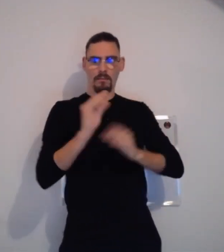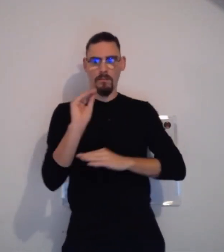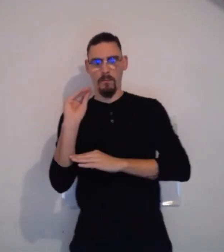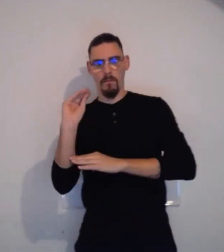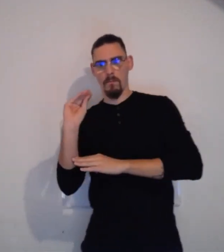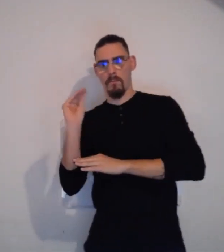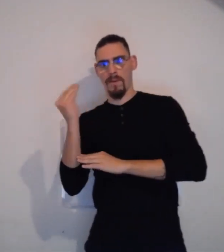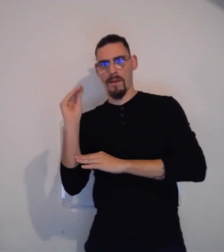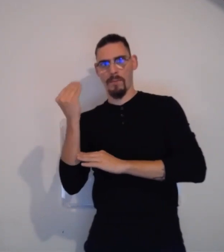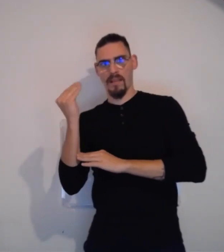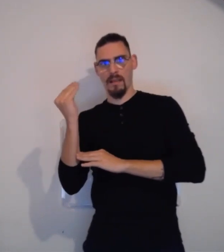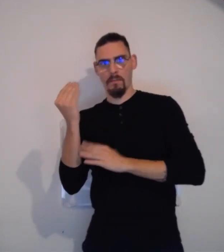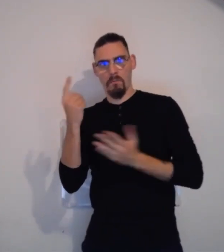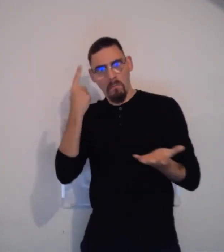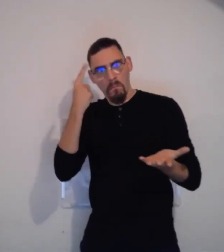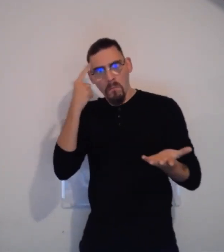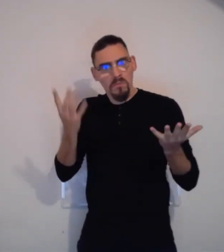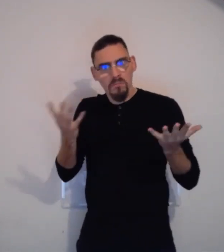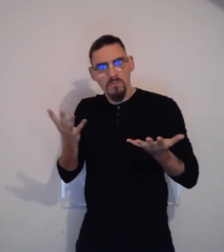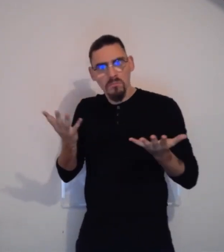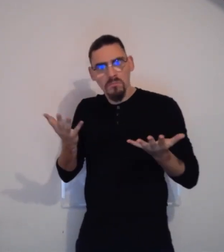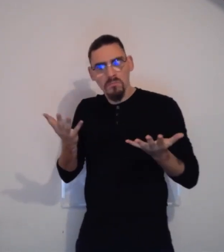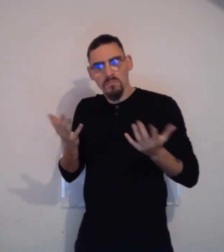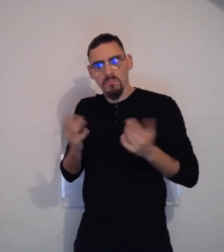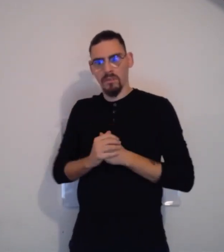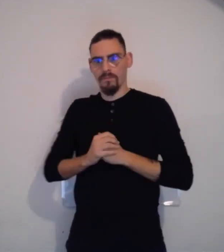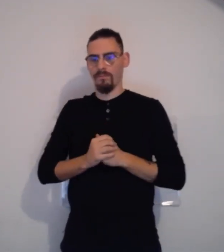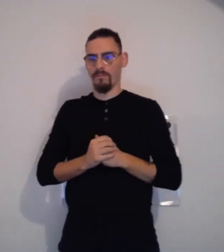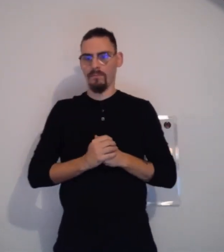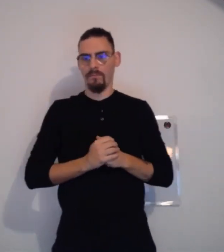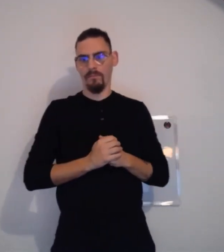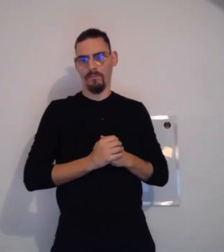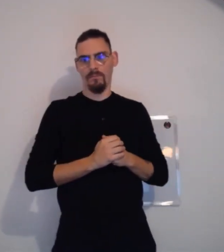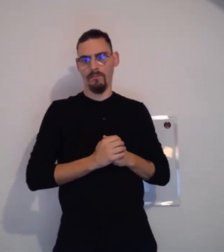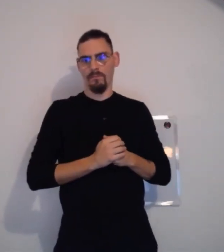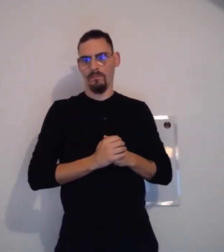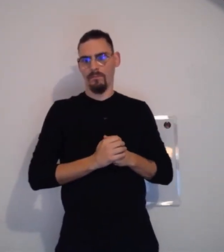Je vois également une autre question sur la langue des signes et les bébés.